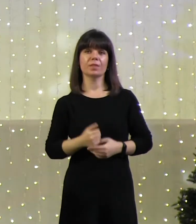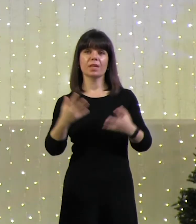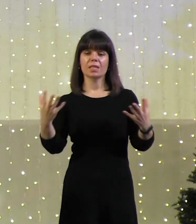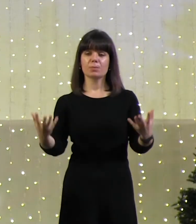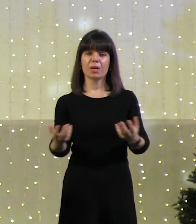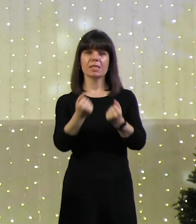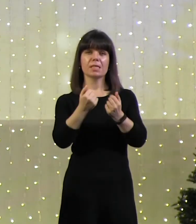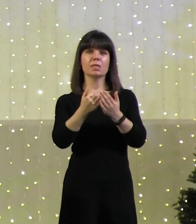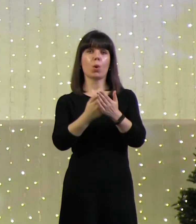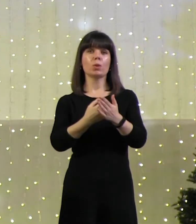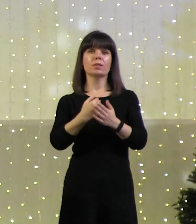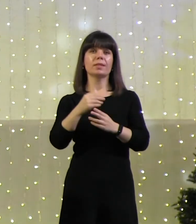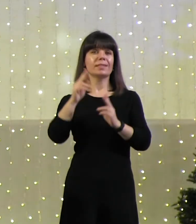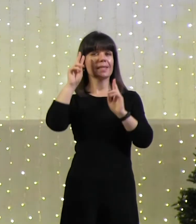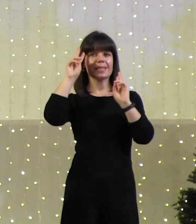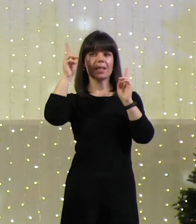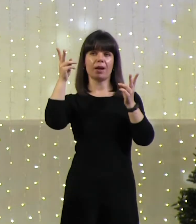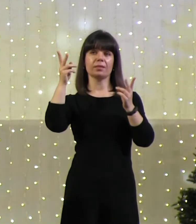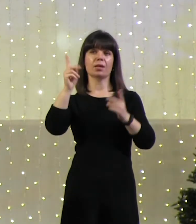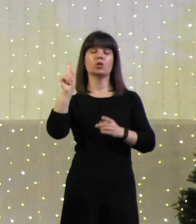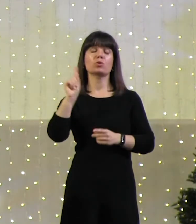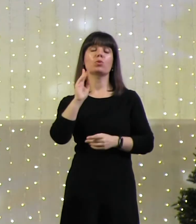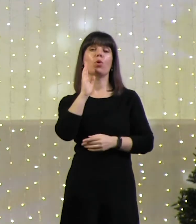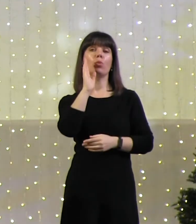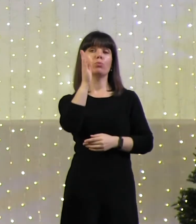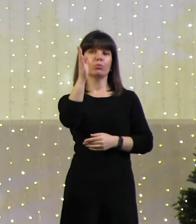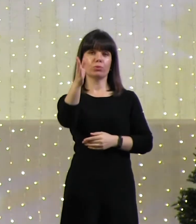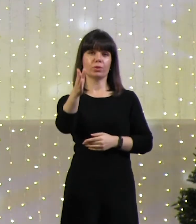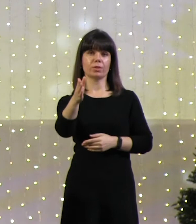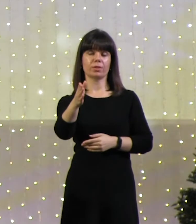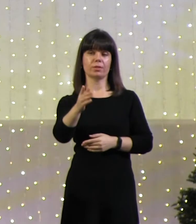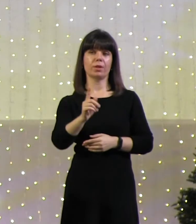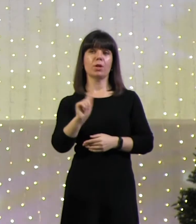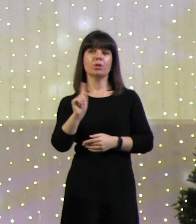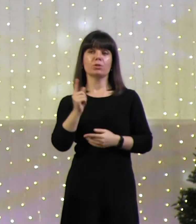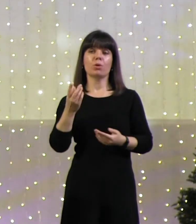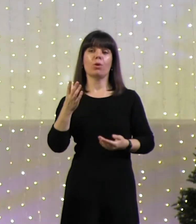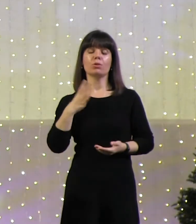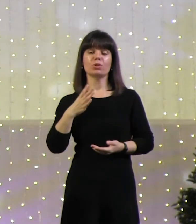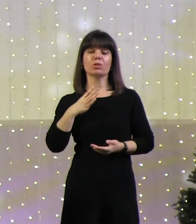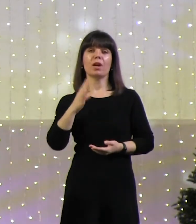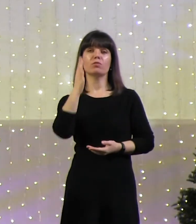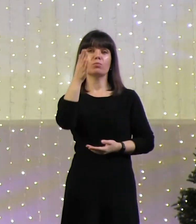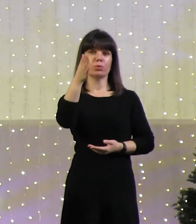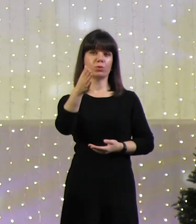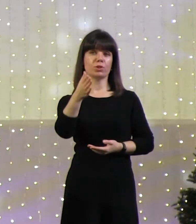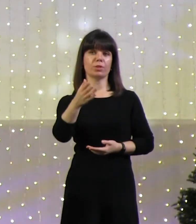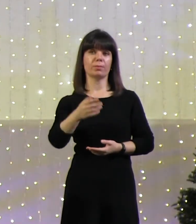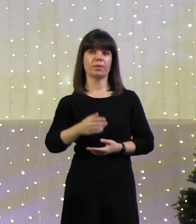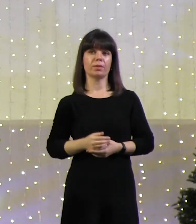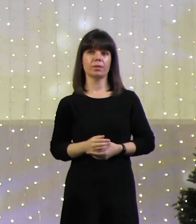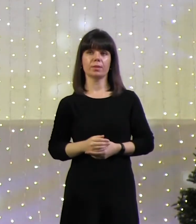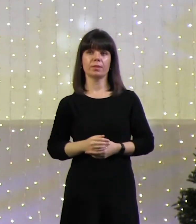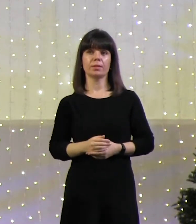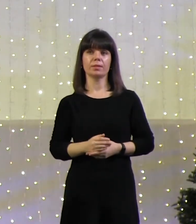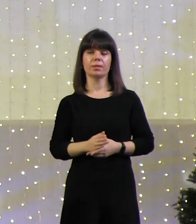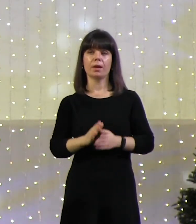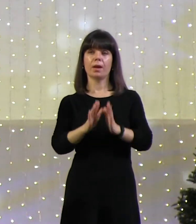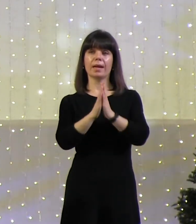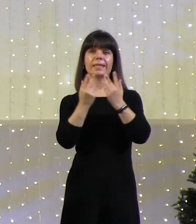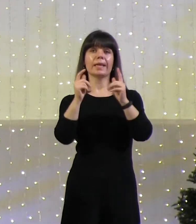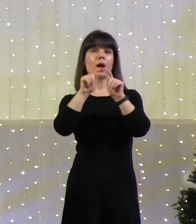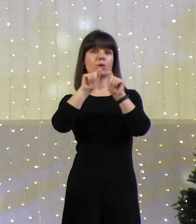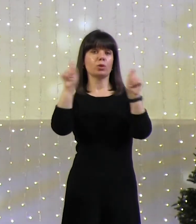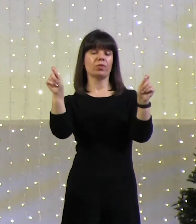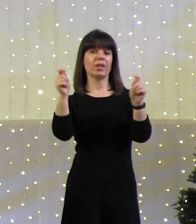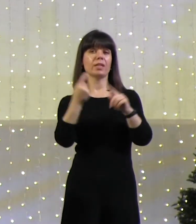Спастись от незнания, что будет дальше, что ждет нас в будущем. Книга Откровения, это же